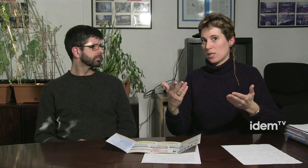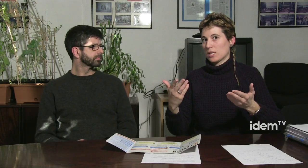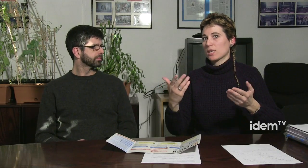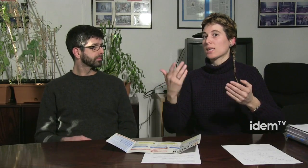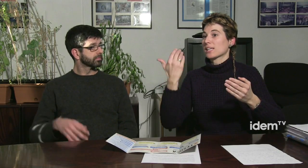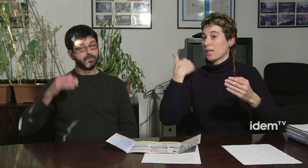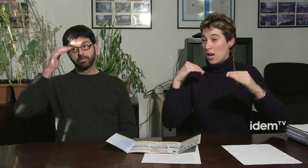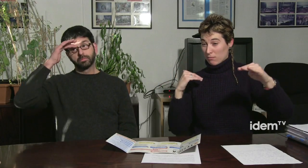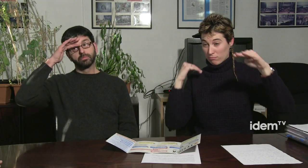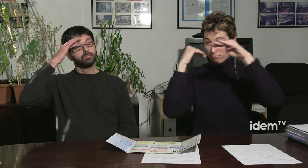actualment